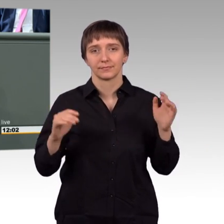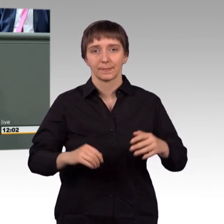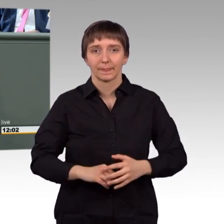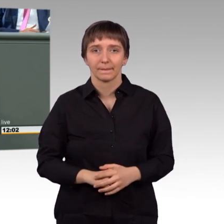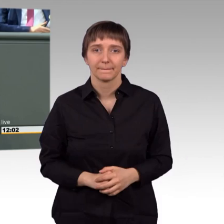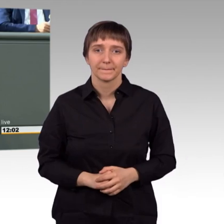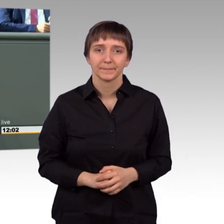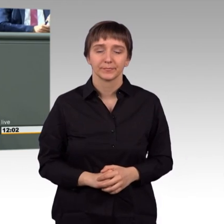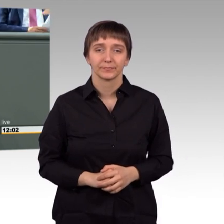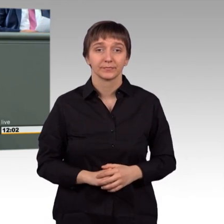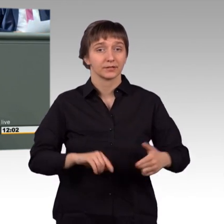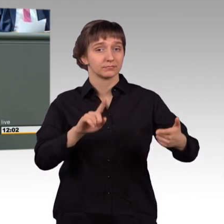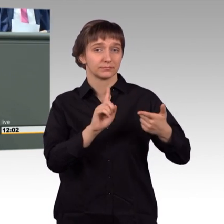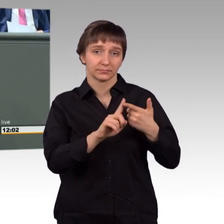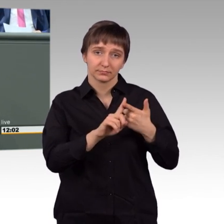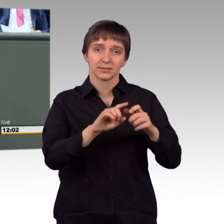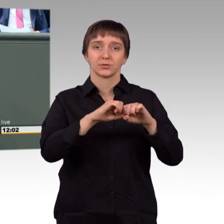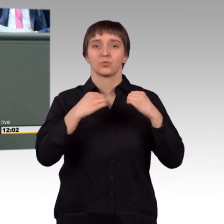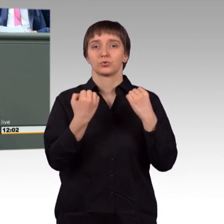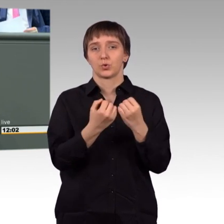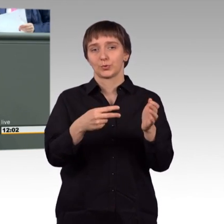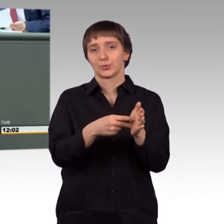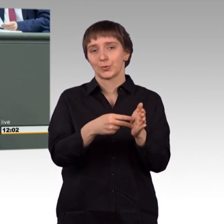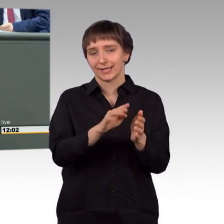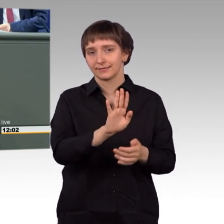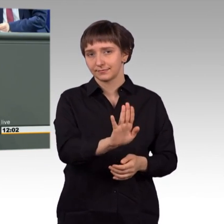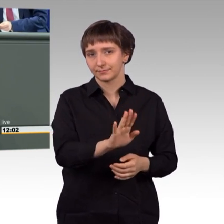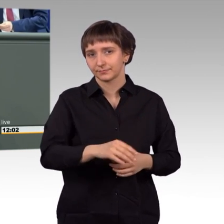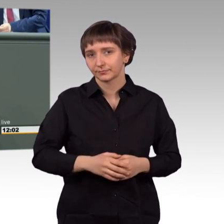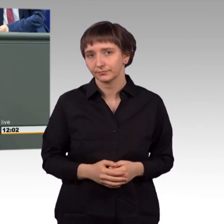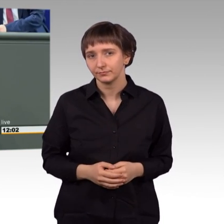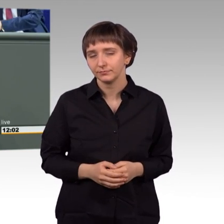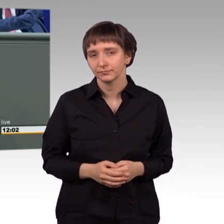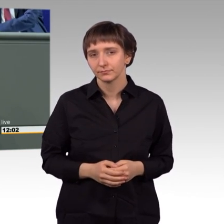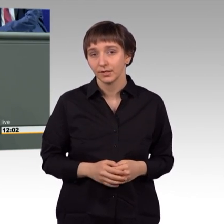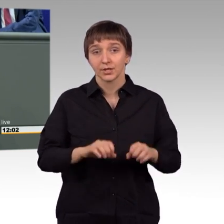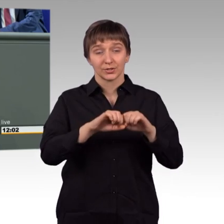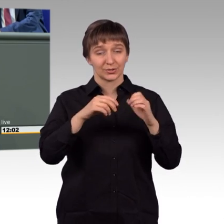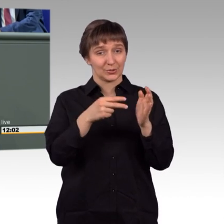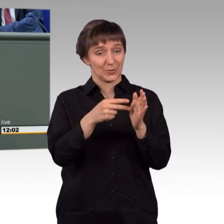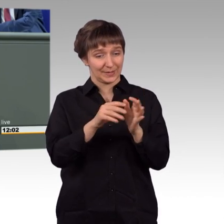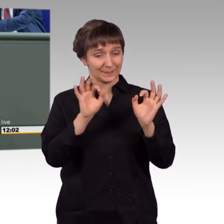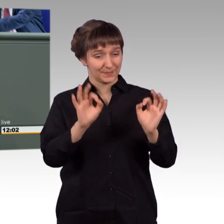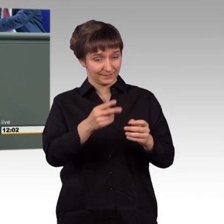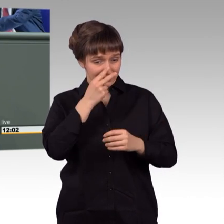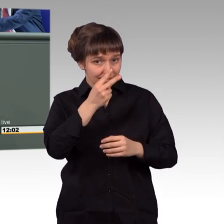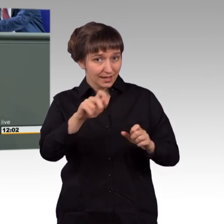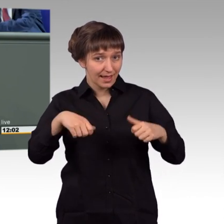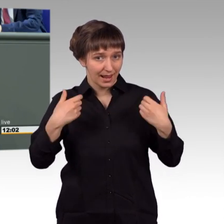Zweite ist die Situation in Syrien. Das, was wir in Syrien derzeit sehen und erleben, hat seine Ursache